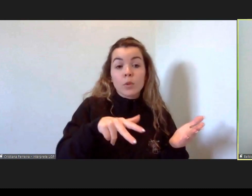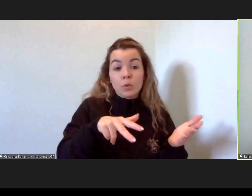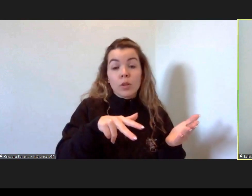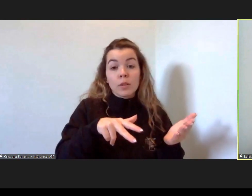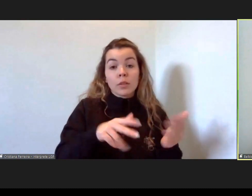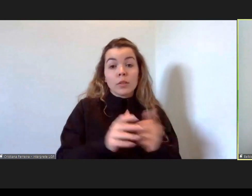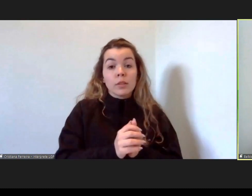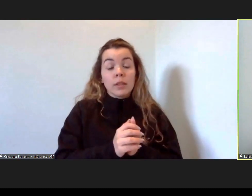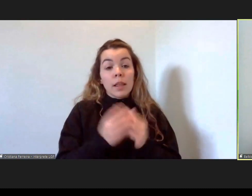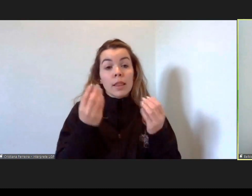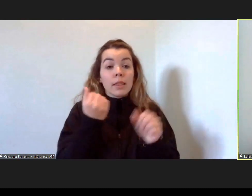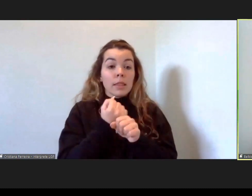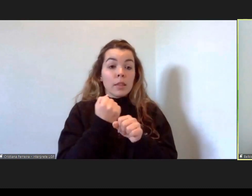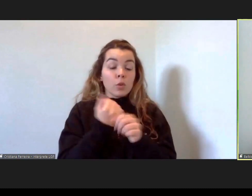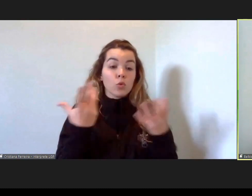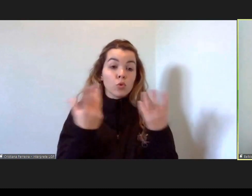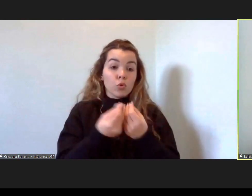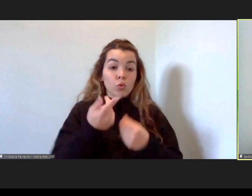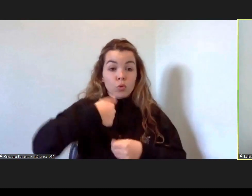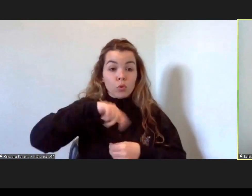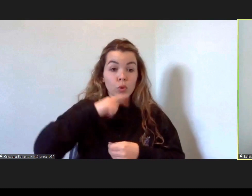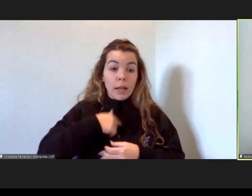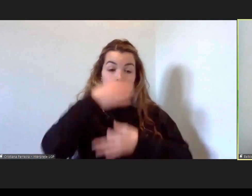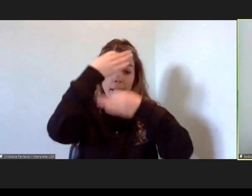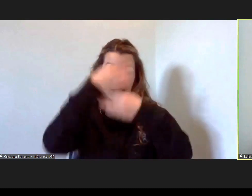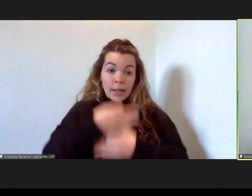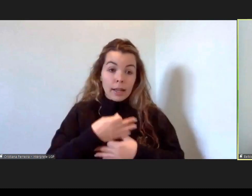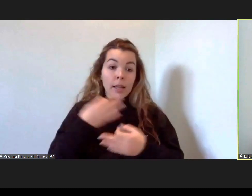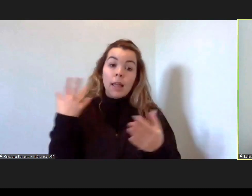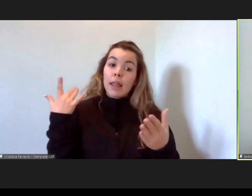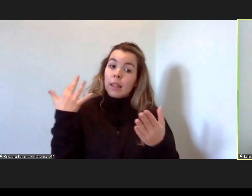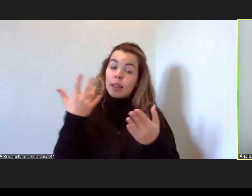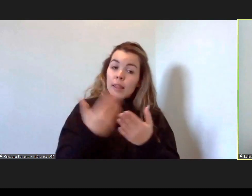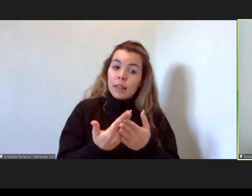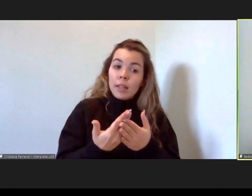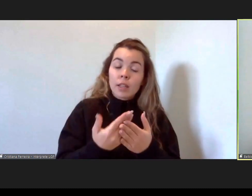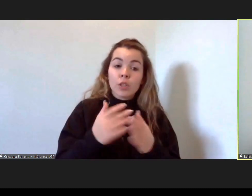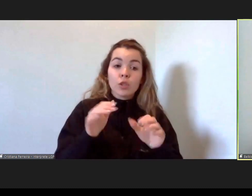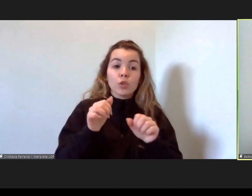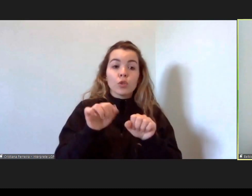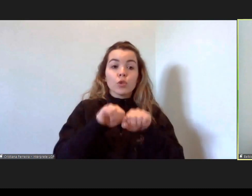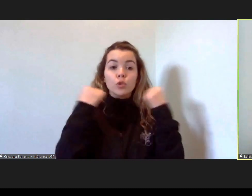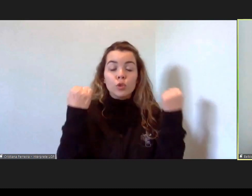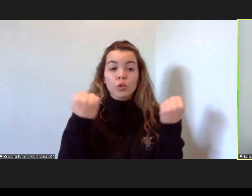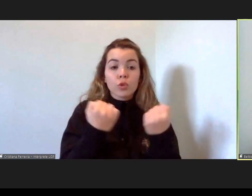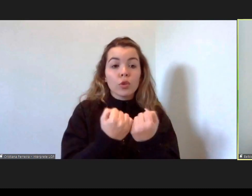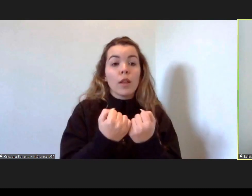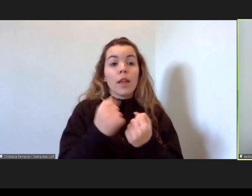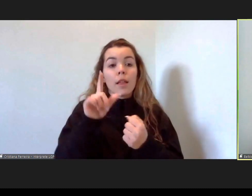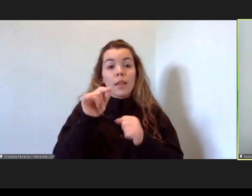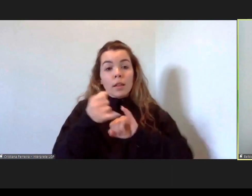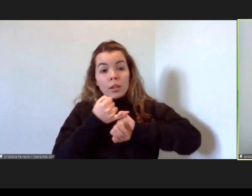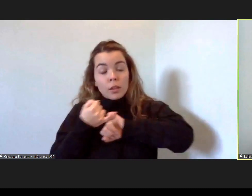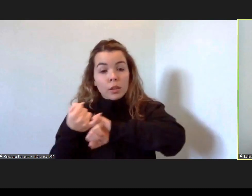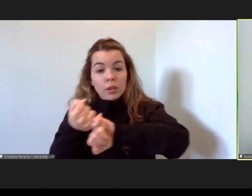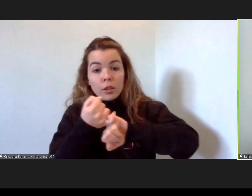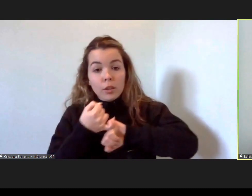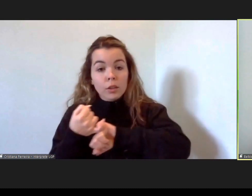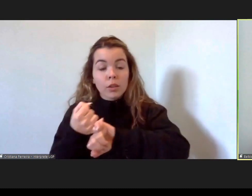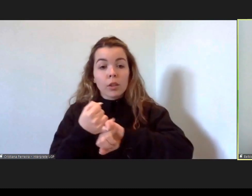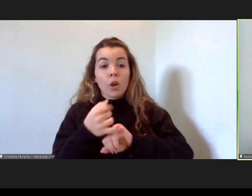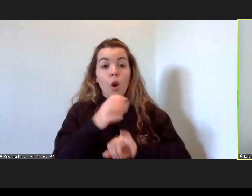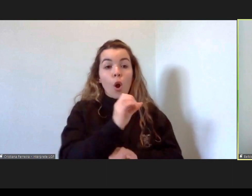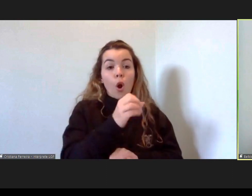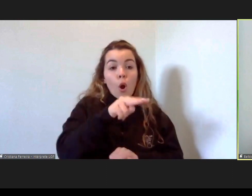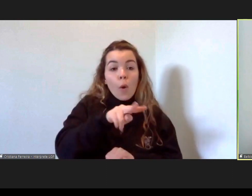conosco, e acredito que desde a sociedade civil, desde as associações, as ONGs e a